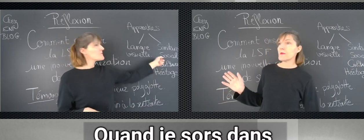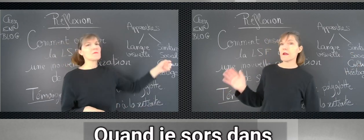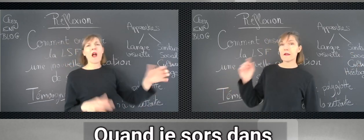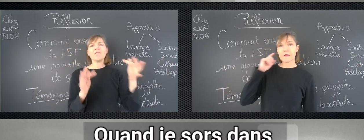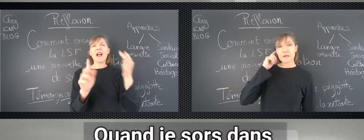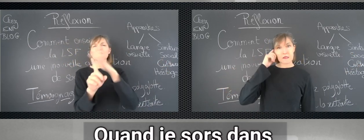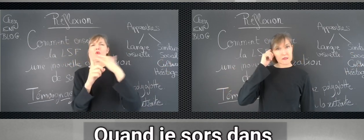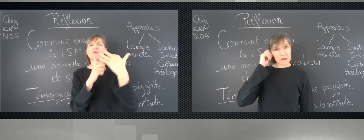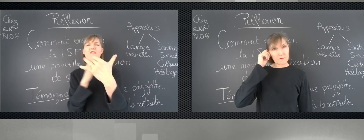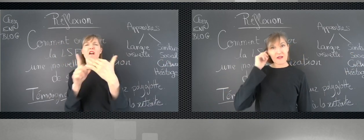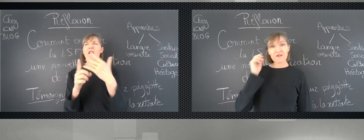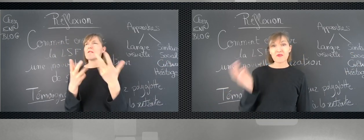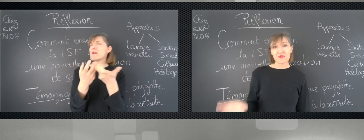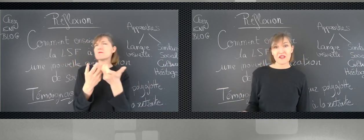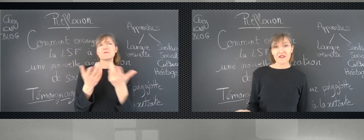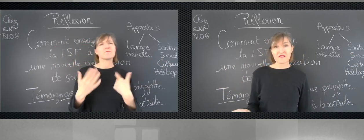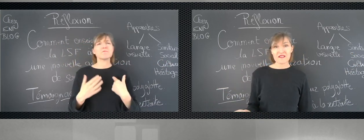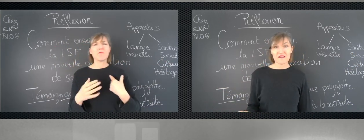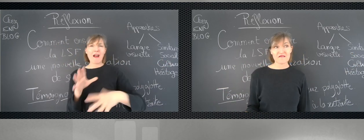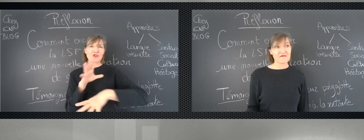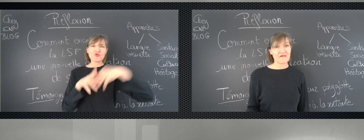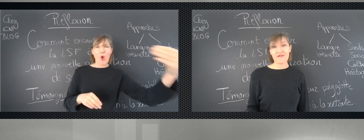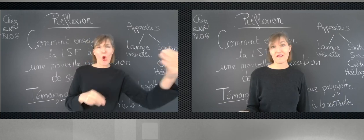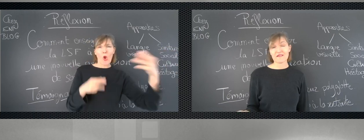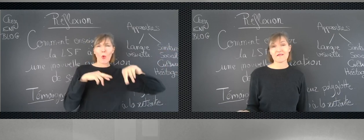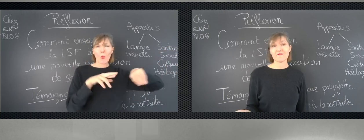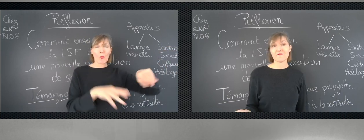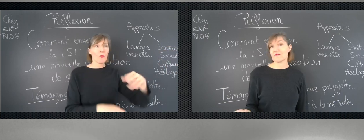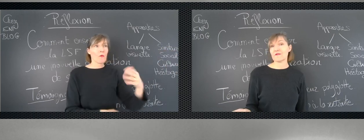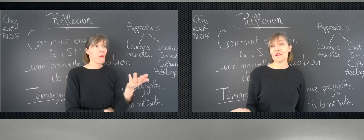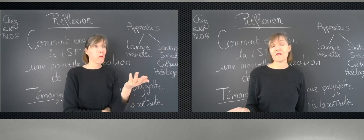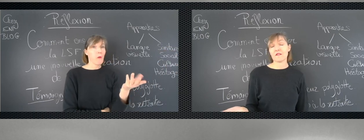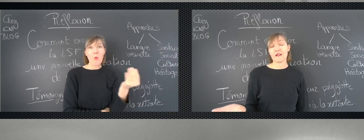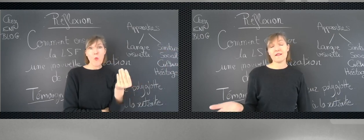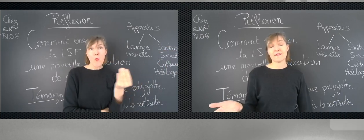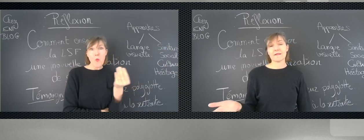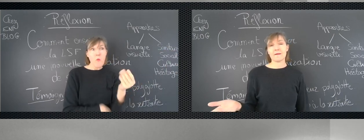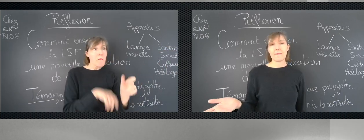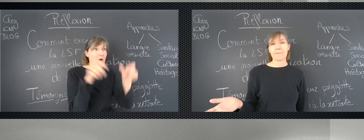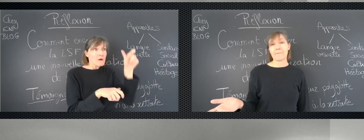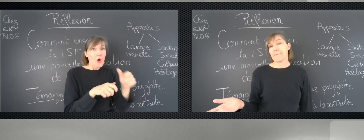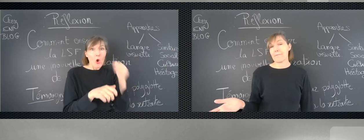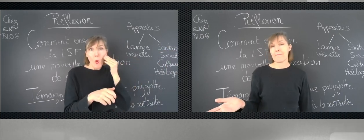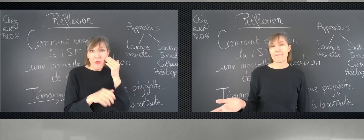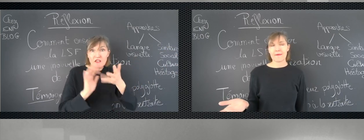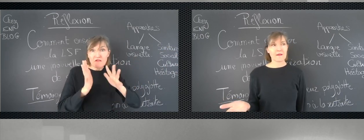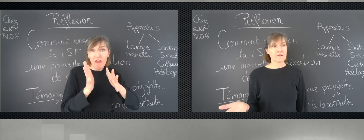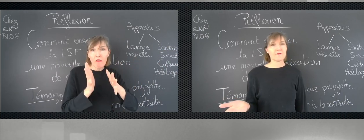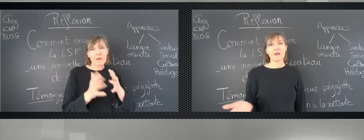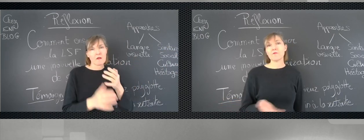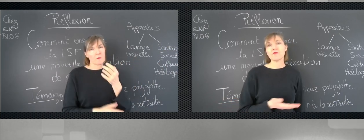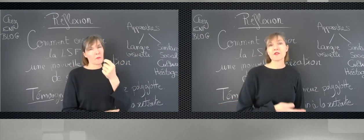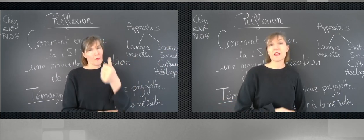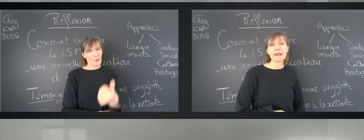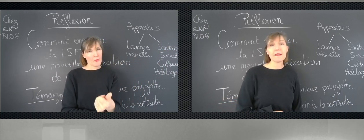personne ne connaît la langue des signes. En fait, il faut être réaliste. Je vais à la boulangerie.